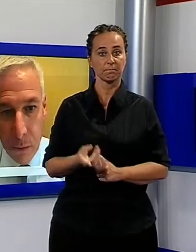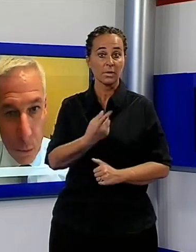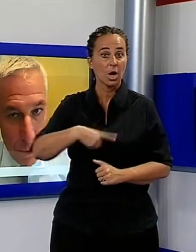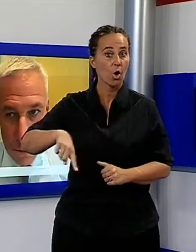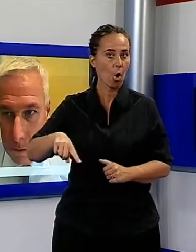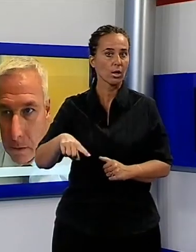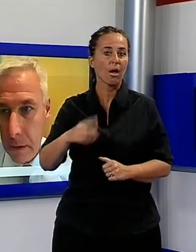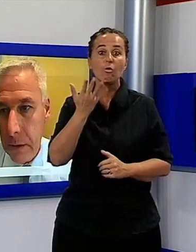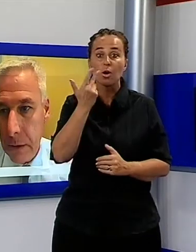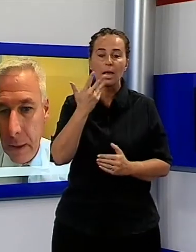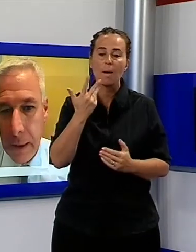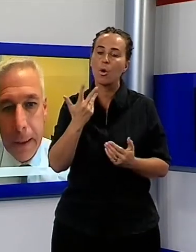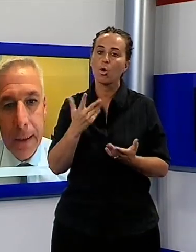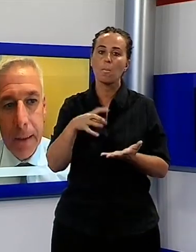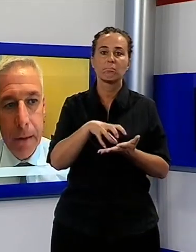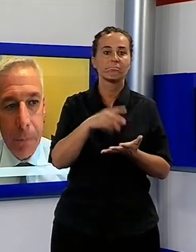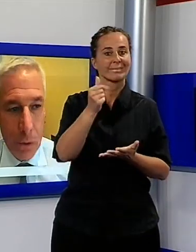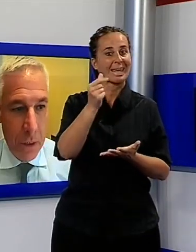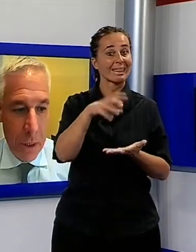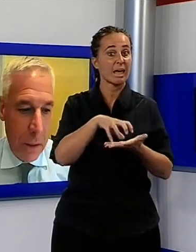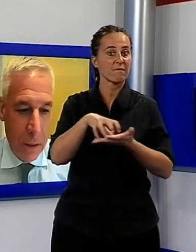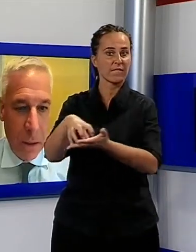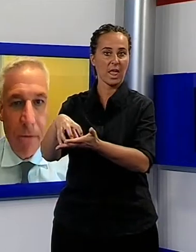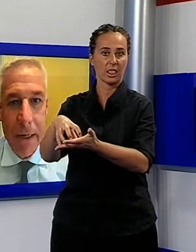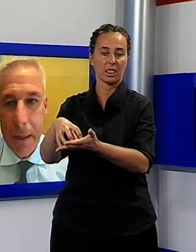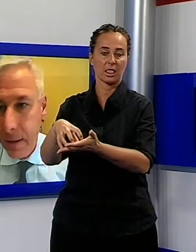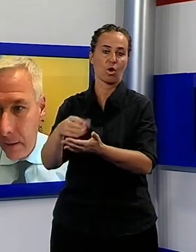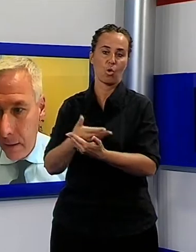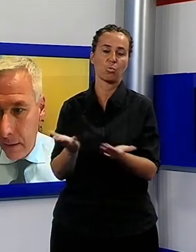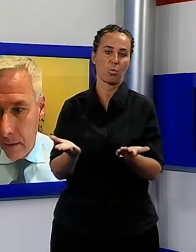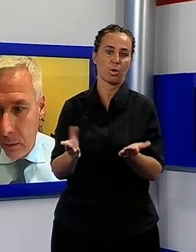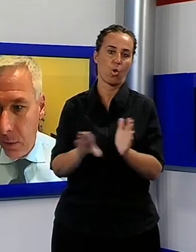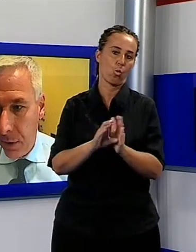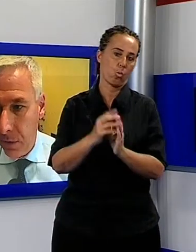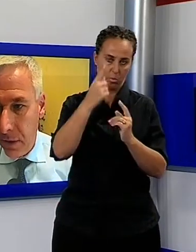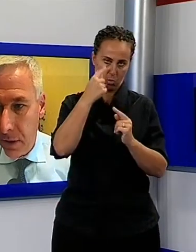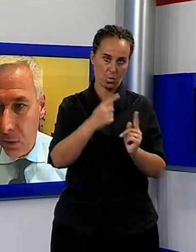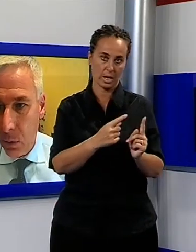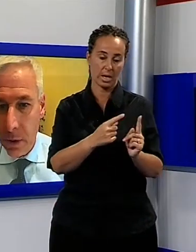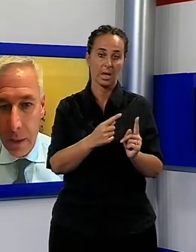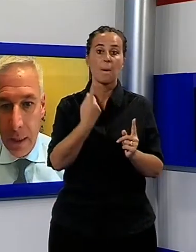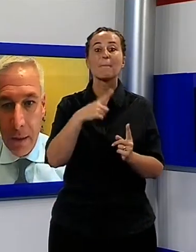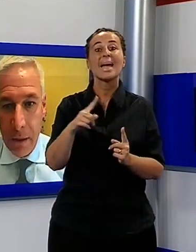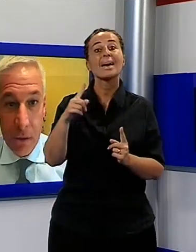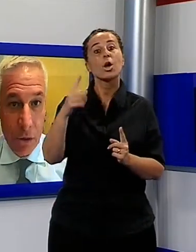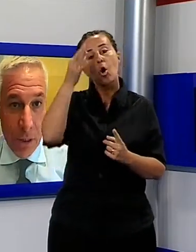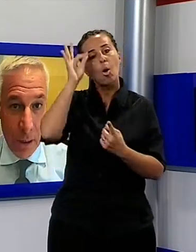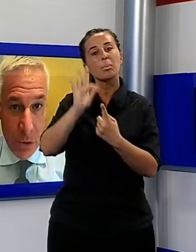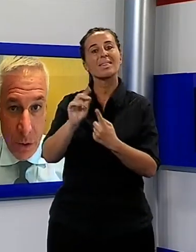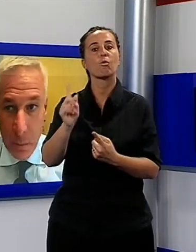pubblico che possa salvare quello che io definisco il cuore della nostra città, e cioè il